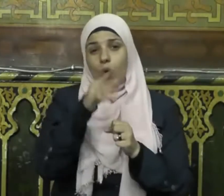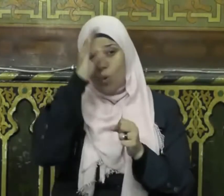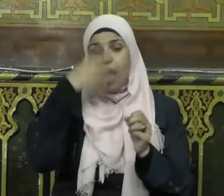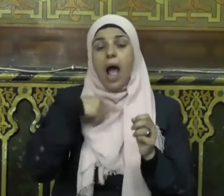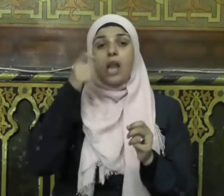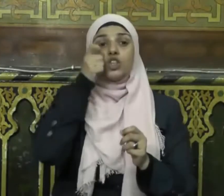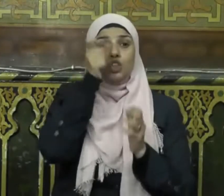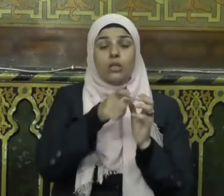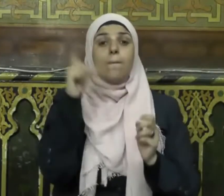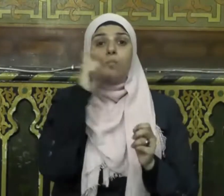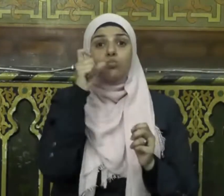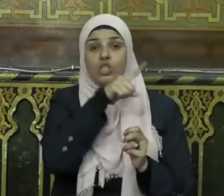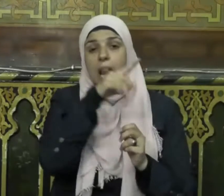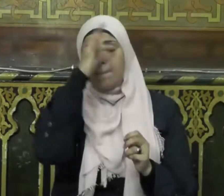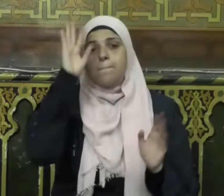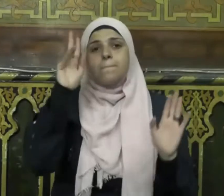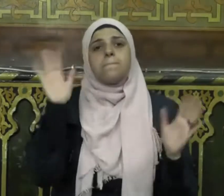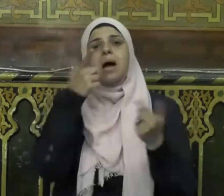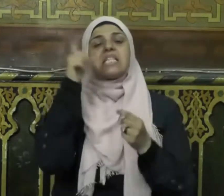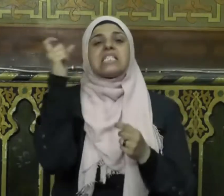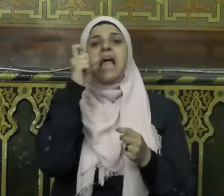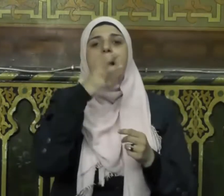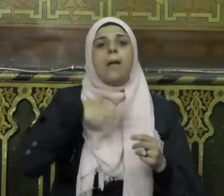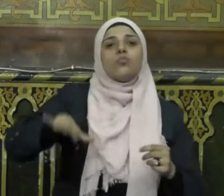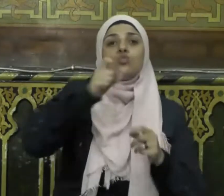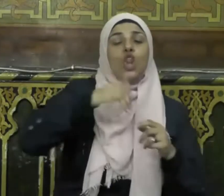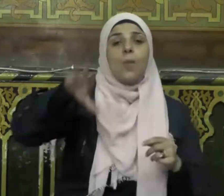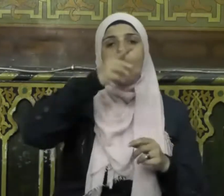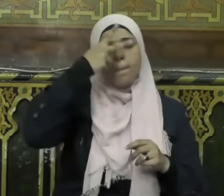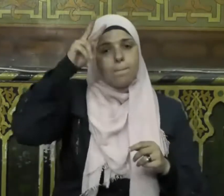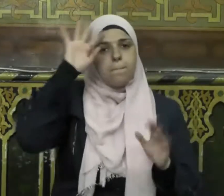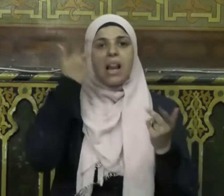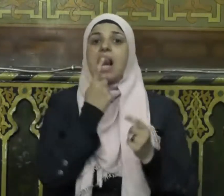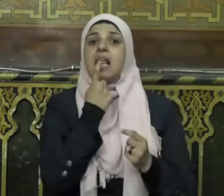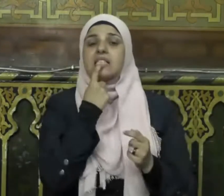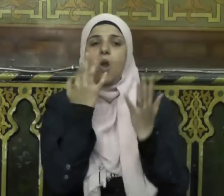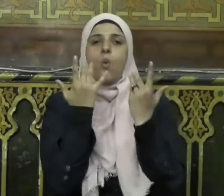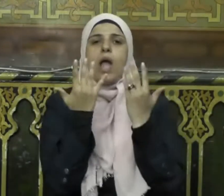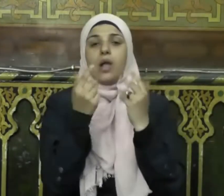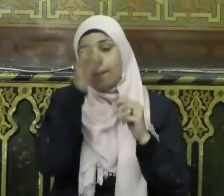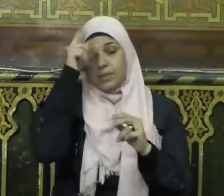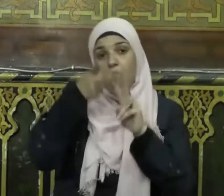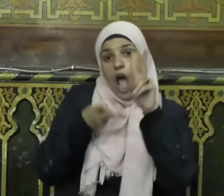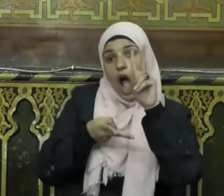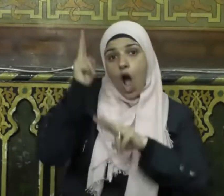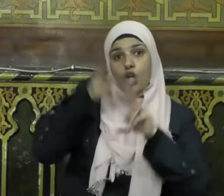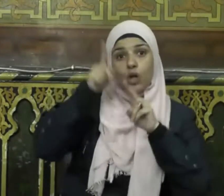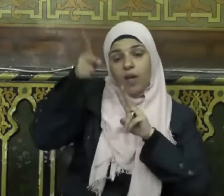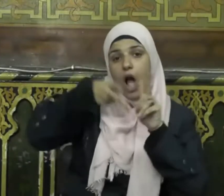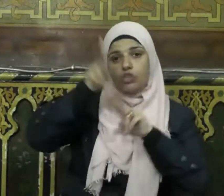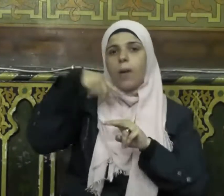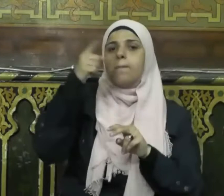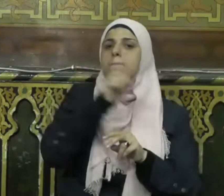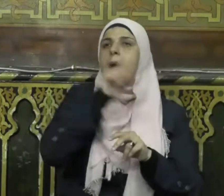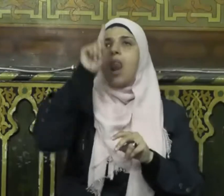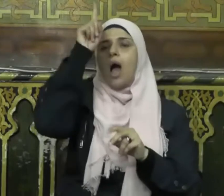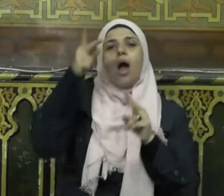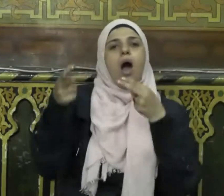المسلم من سلم المسلمون من لسانه ويده والمهاجر من هاجر ما نهى الله عنه